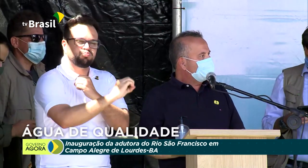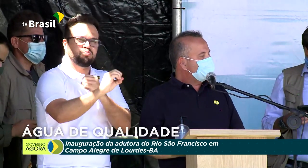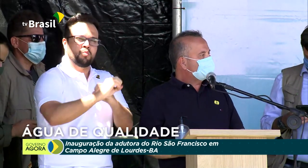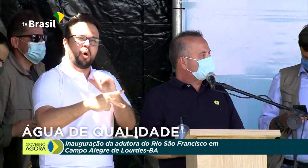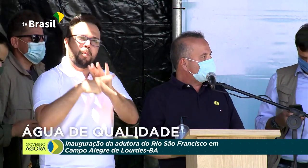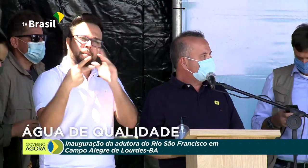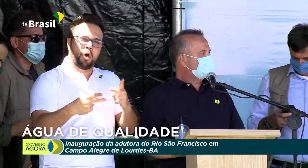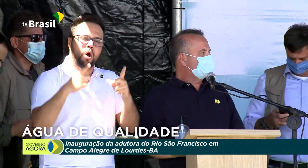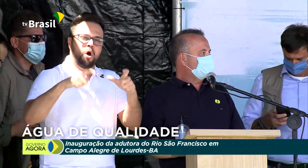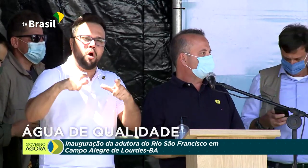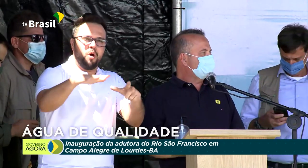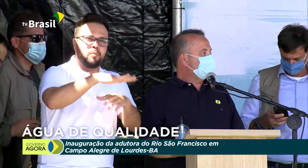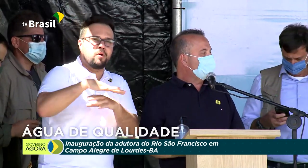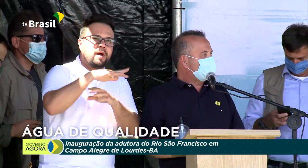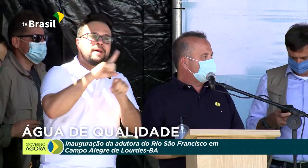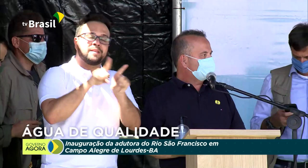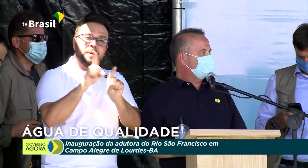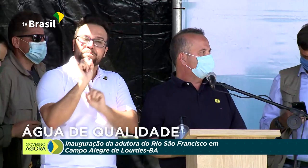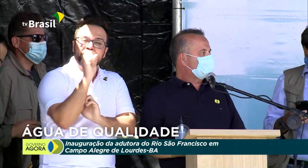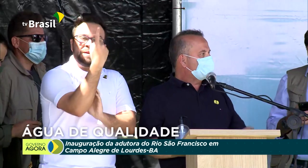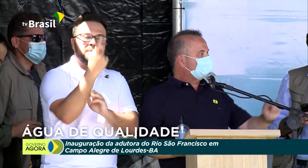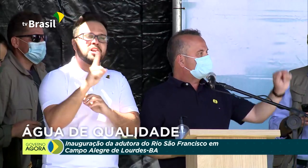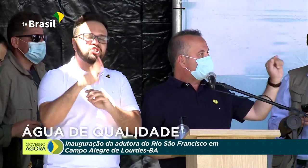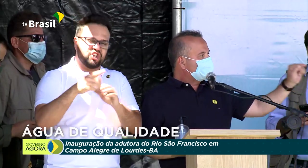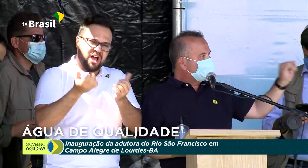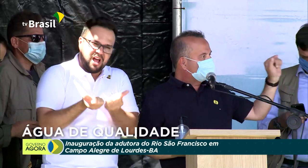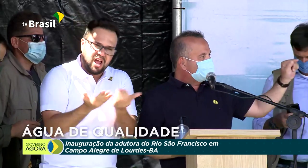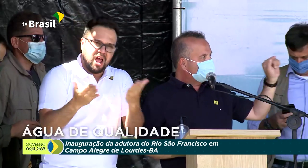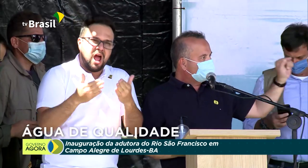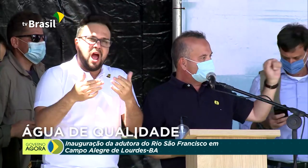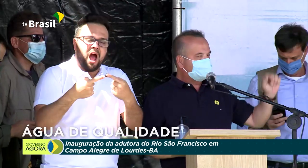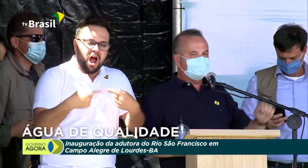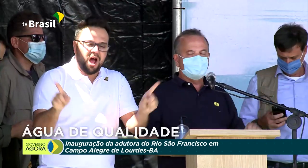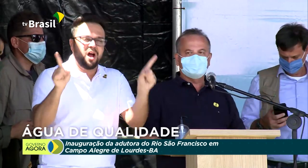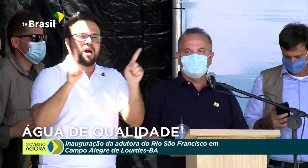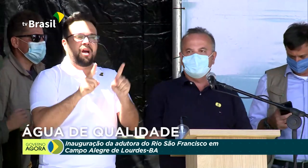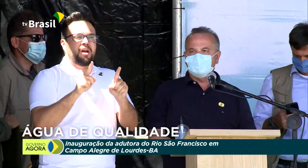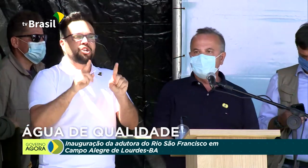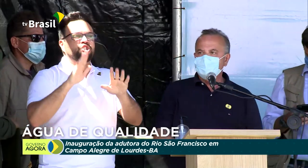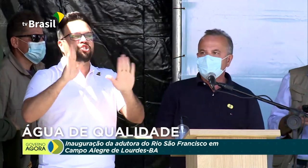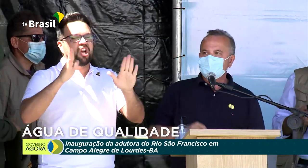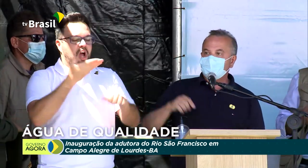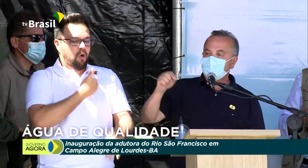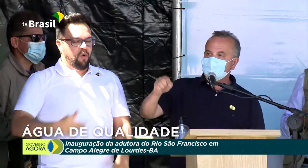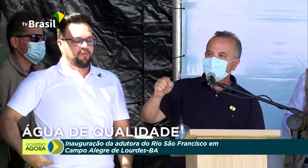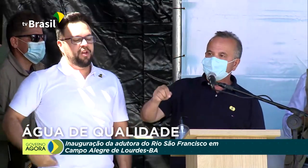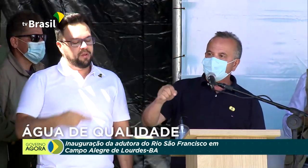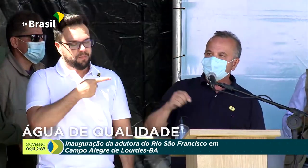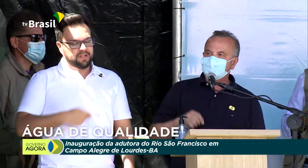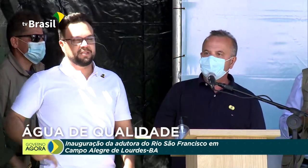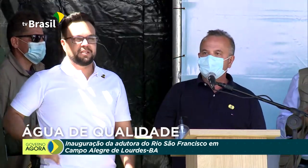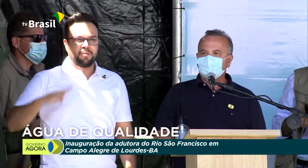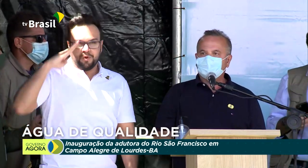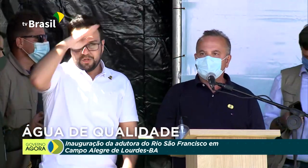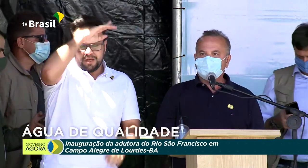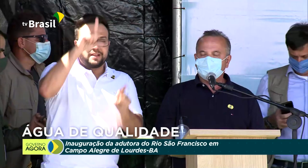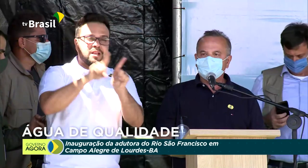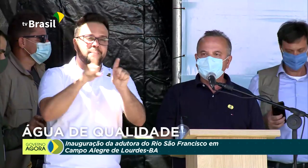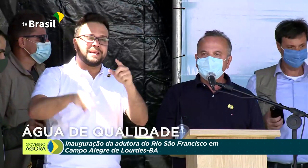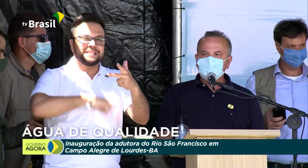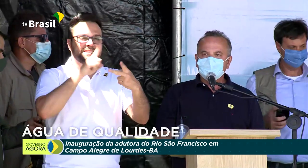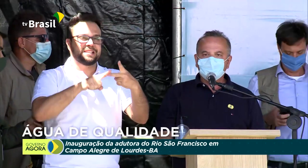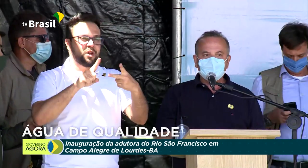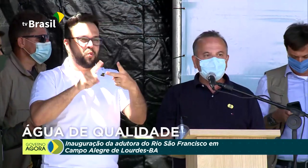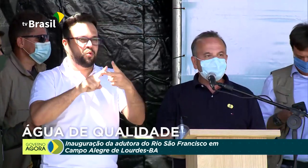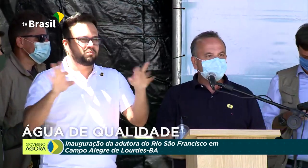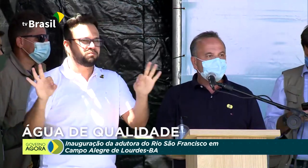é entregue à população, em maio de 2019, já no governo do presidente Bolsonaro. E a conclusão da segunda etapa,